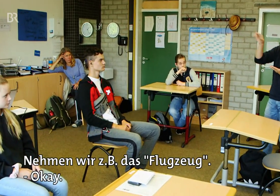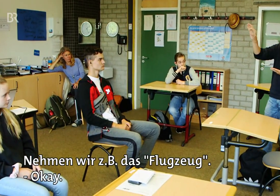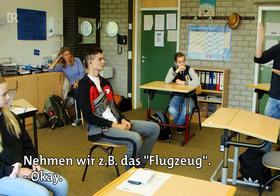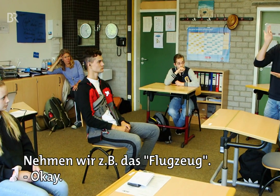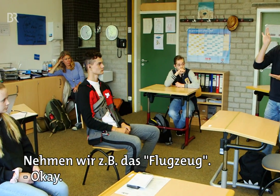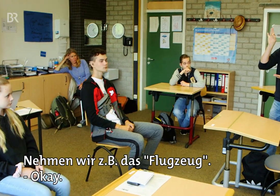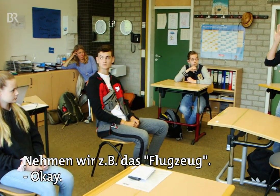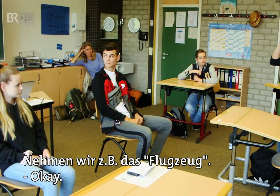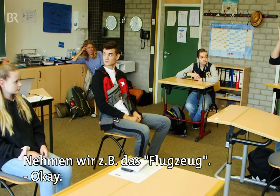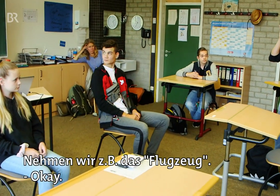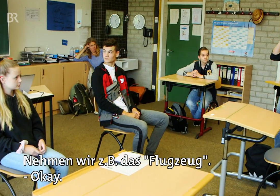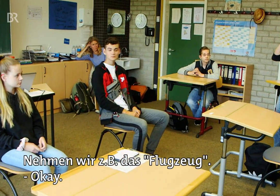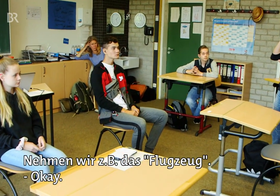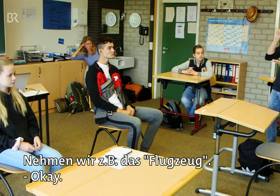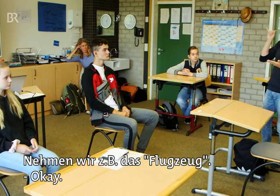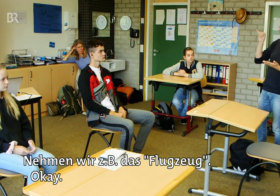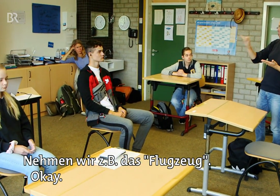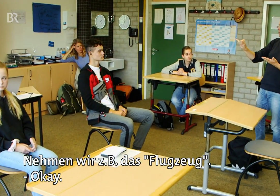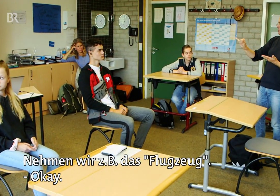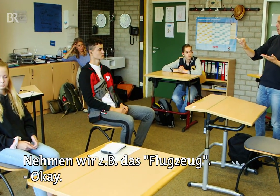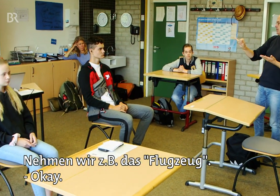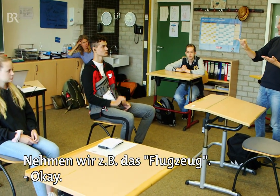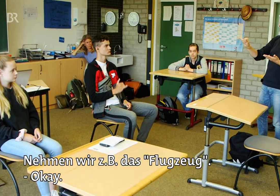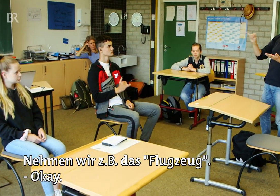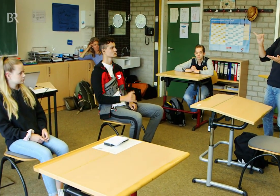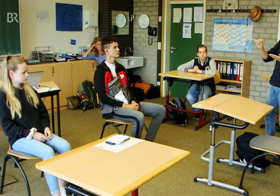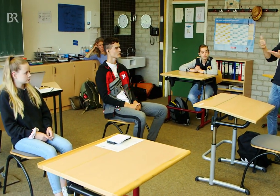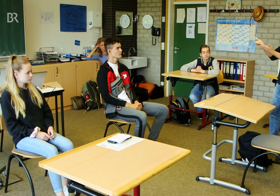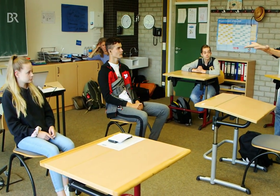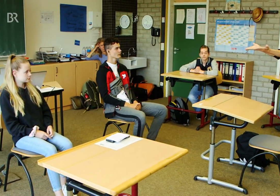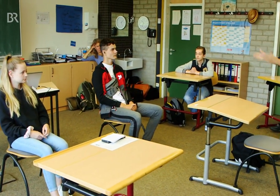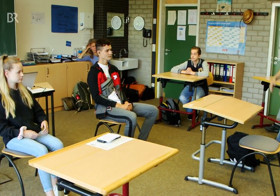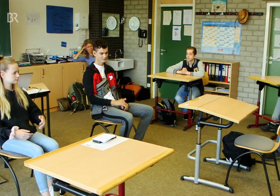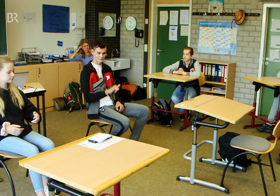zum Beispiel das Flugzeug. Okay. Okay.